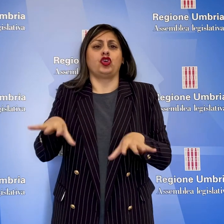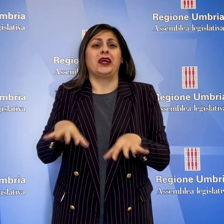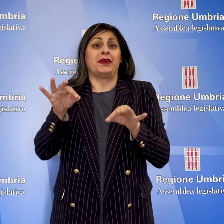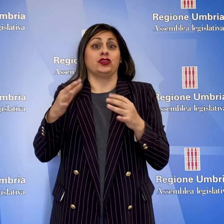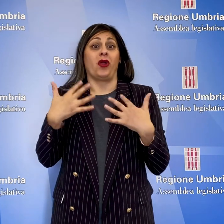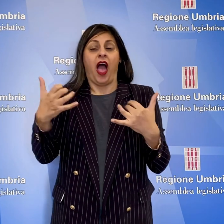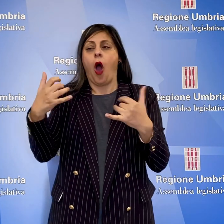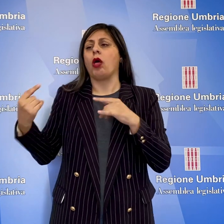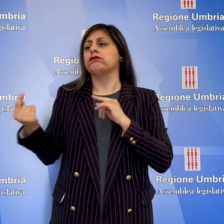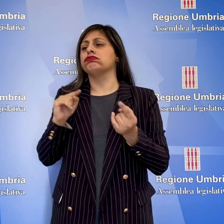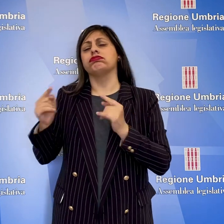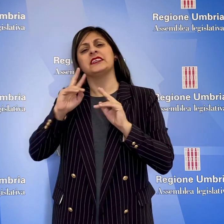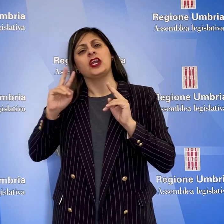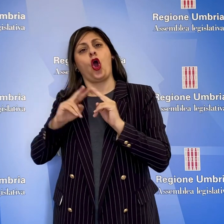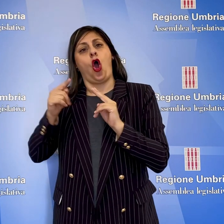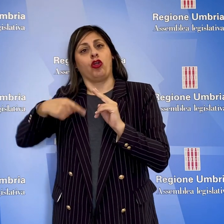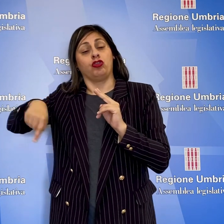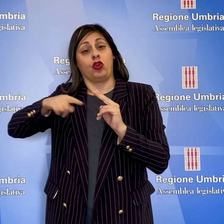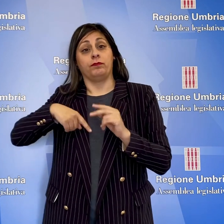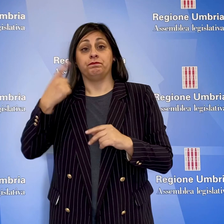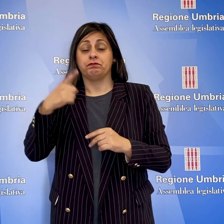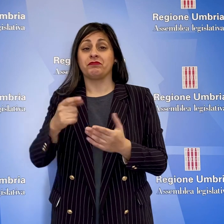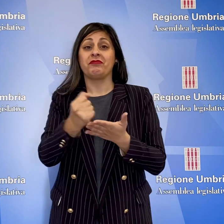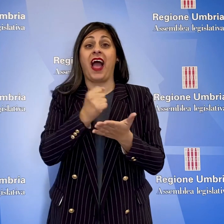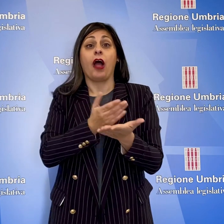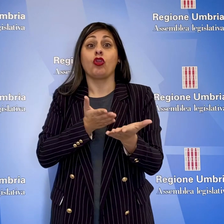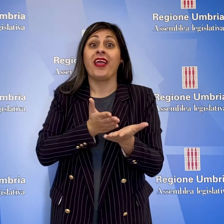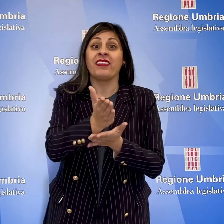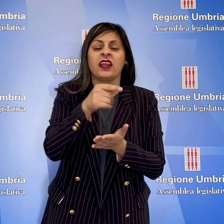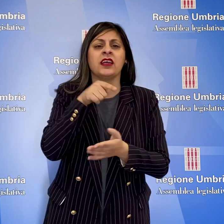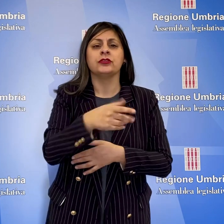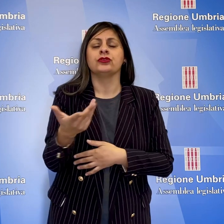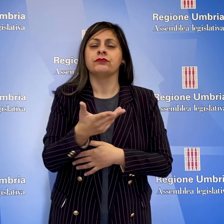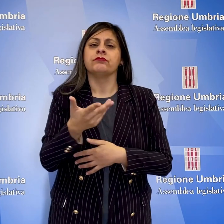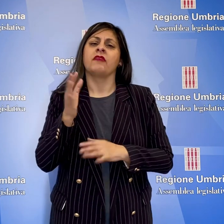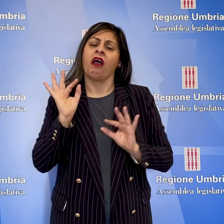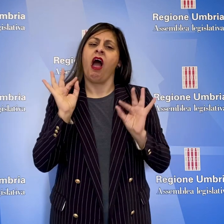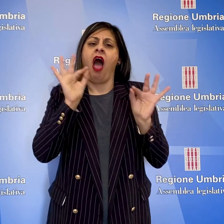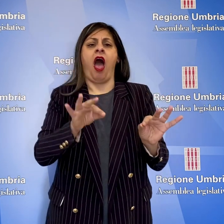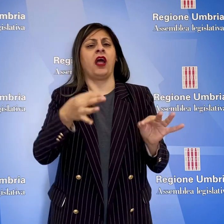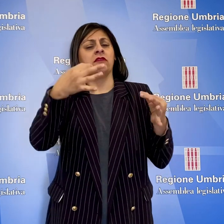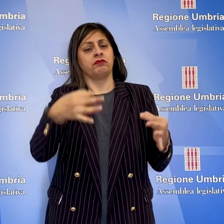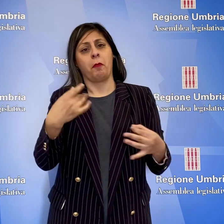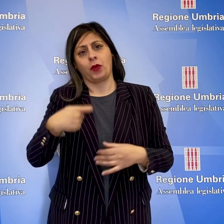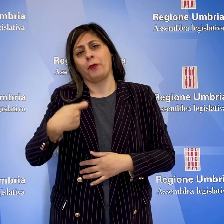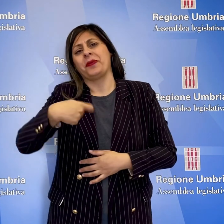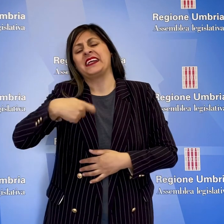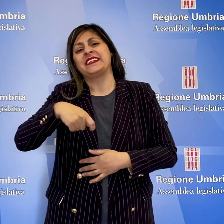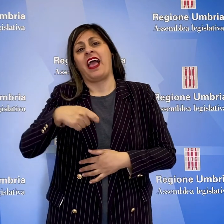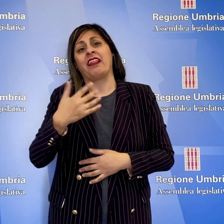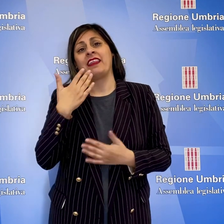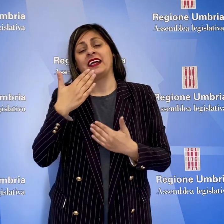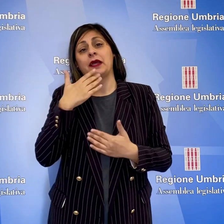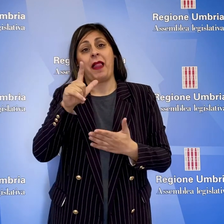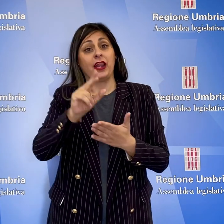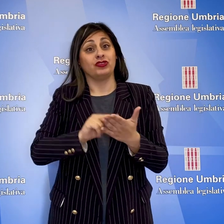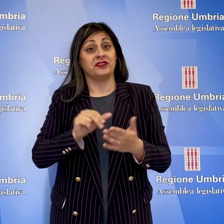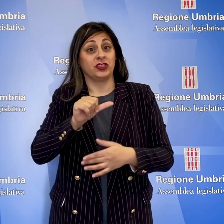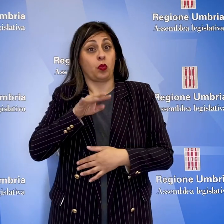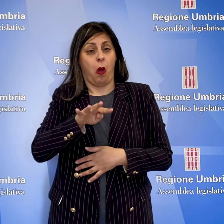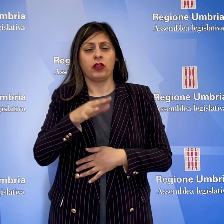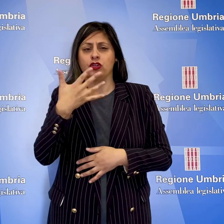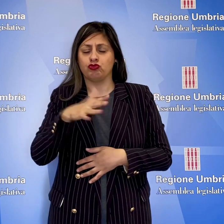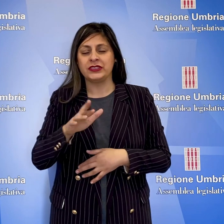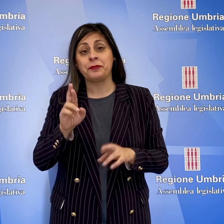programmata sospensione della seduta. L'atto di indirizzo rappresenta il punto di approdo che il Presidente dell'Assemblea Legislativa,